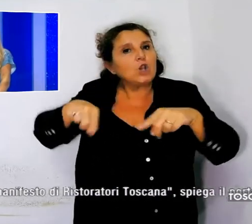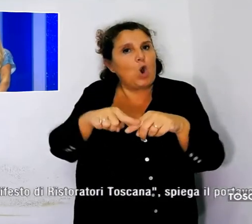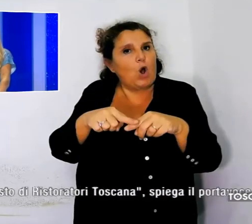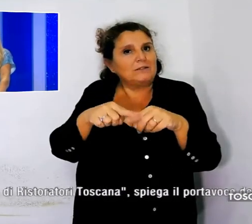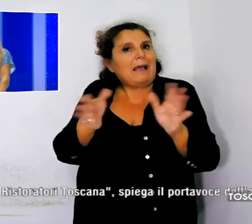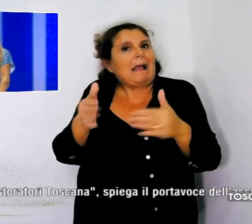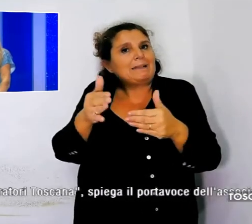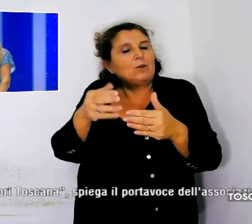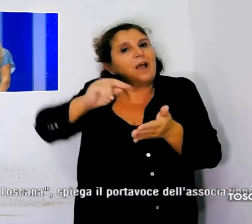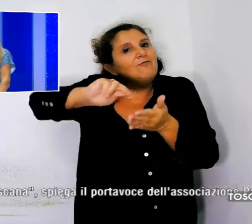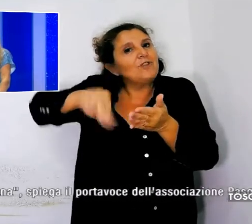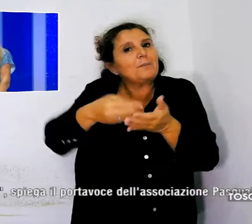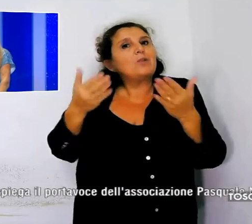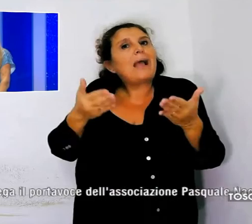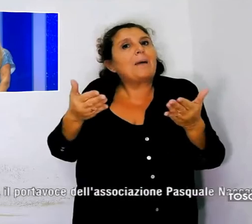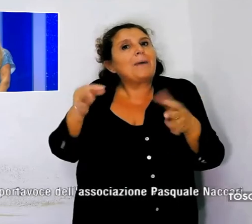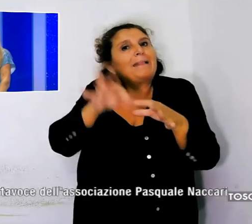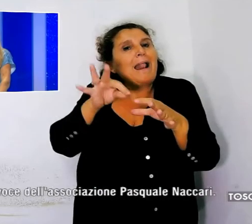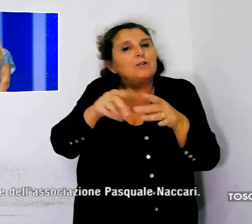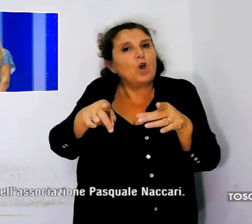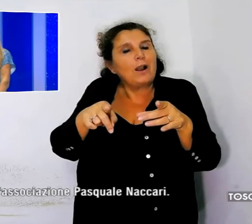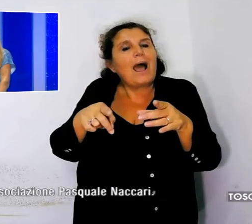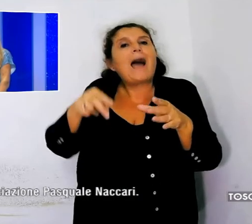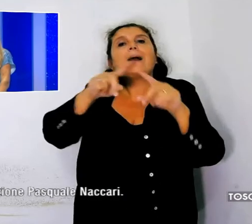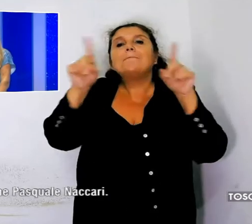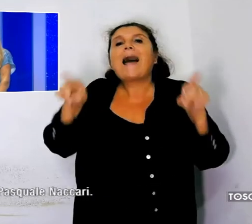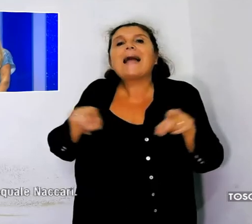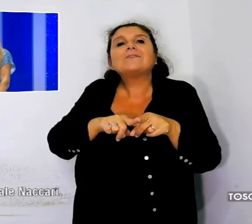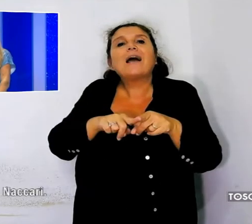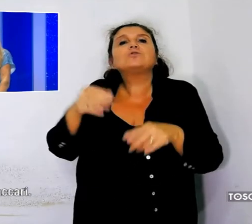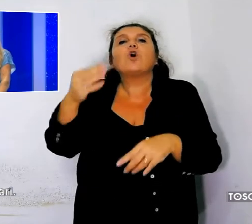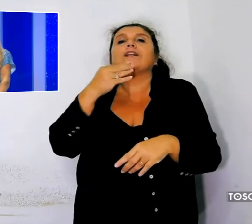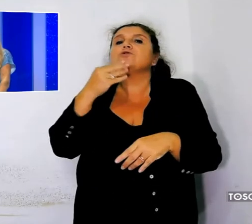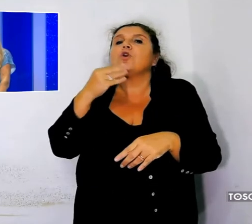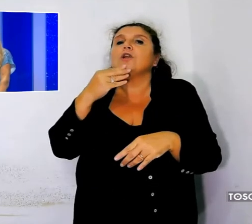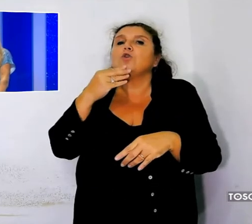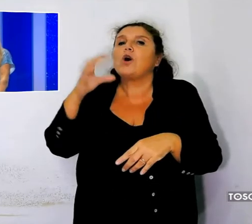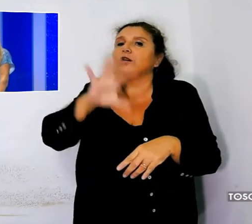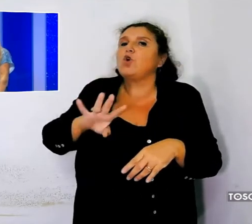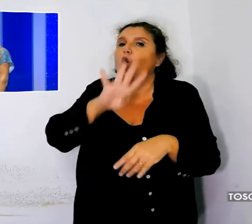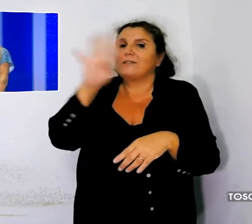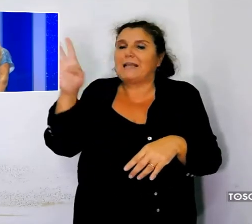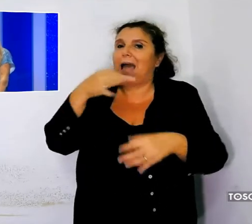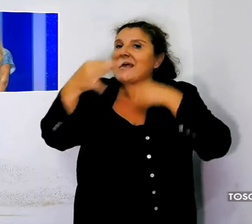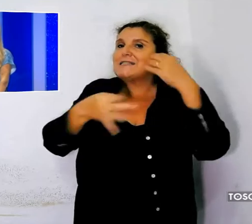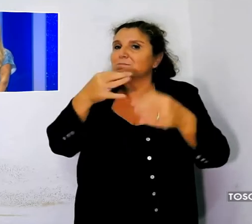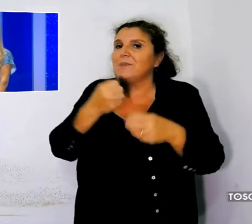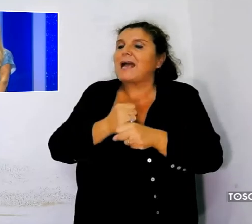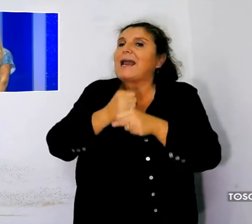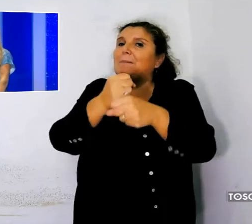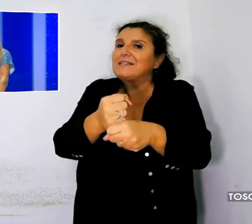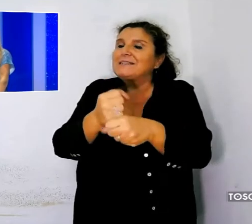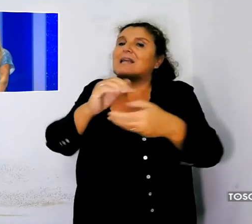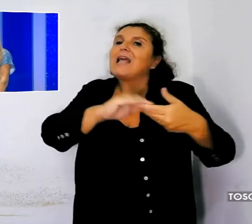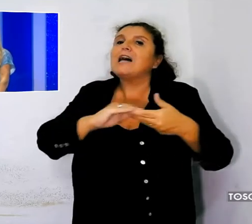durante la campagna elettorale il Manifesto di Ristoratori Toscana. Spiega il portavoce dell'Associazione